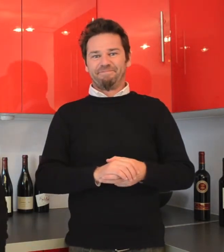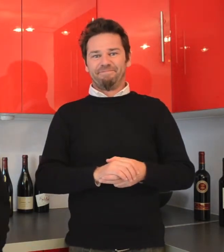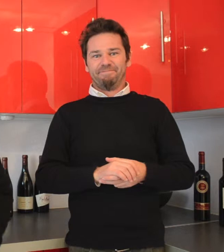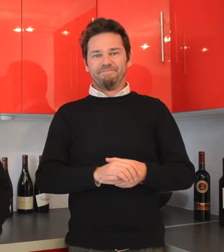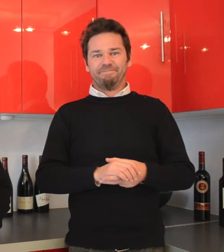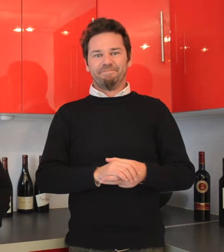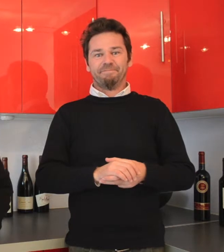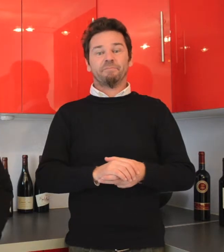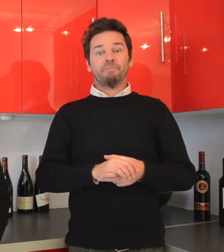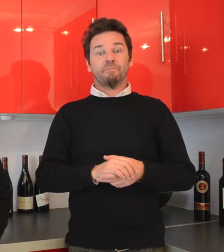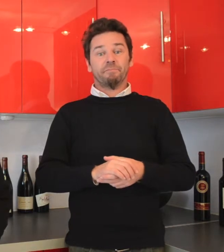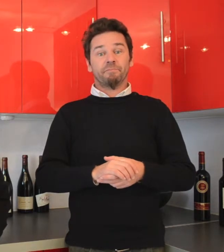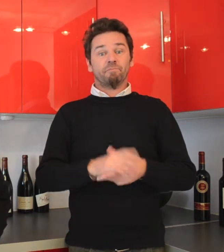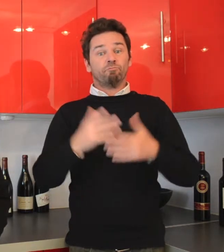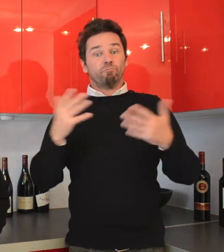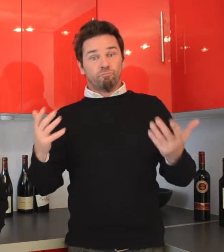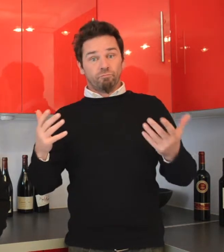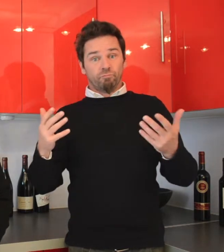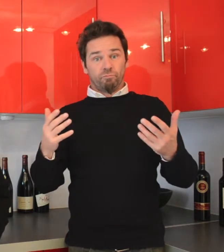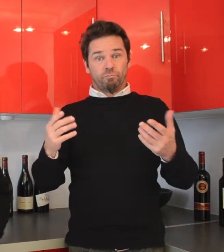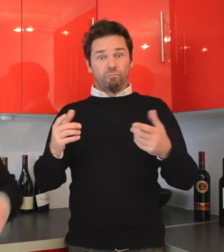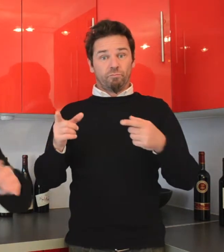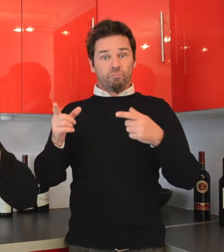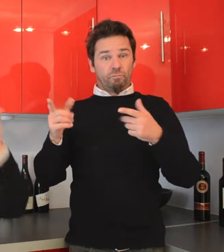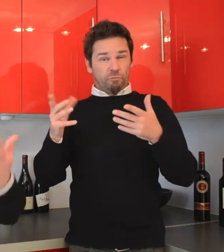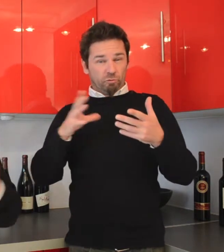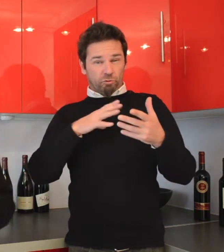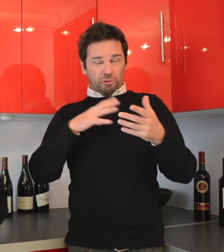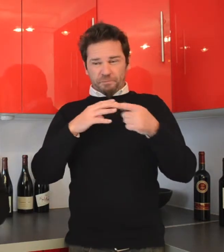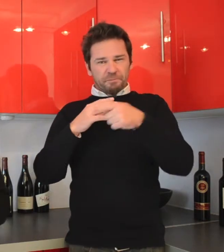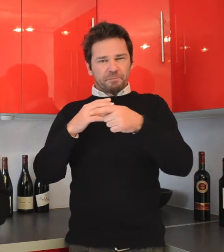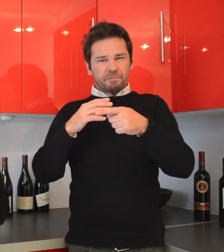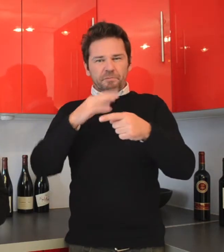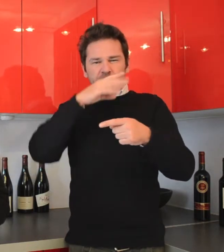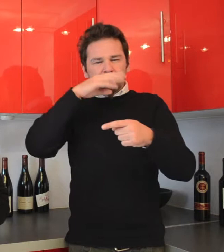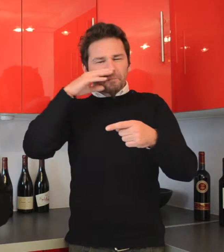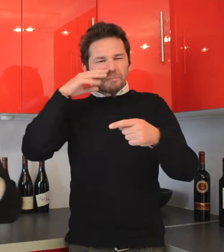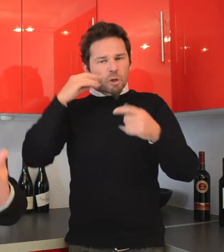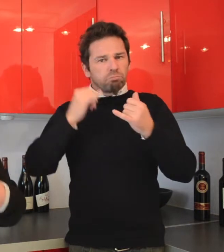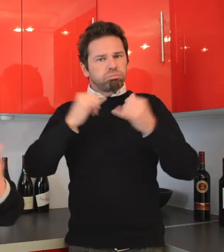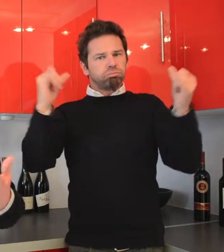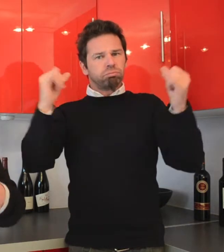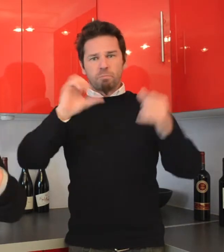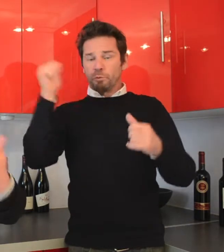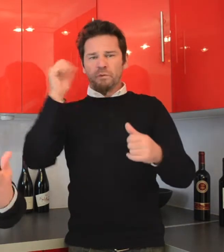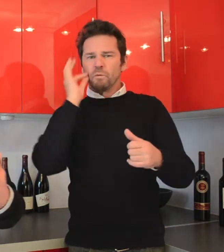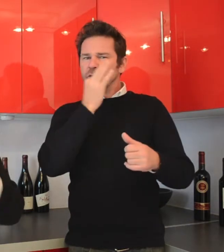Au nez c'est un vin plutôt intense, qui montre d'abord des arômes de fruits, de fruits jaunes, de fruits blancs,